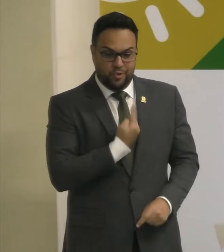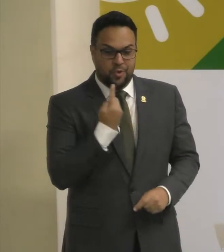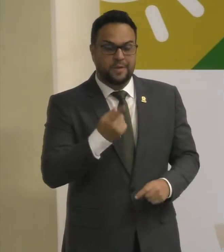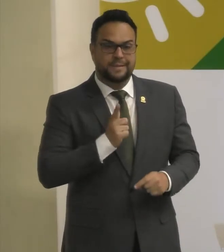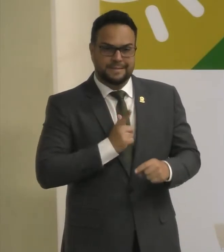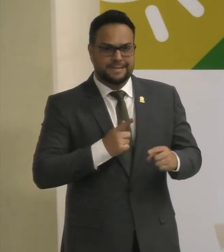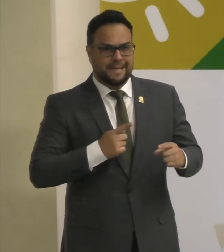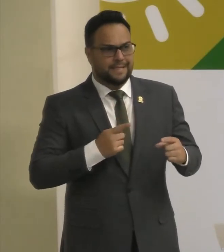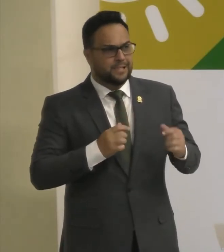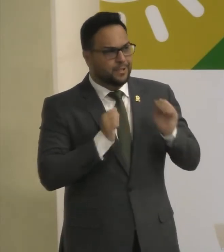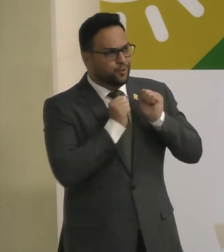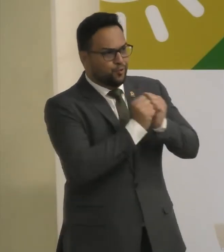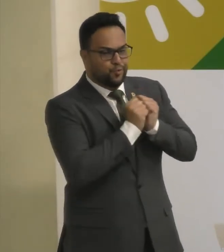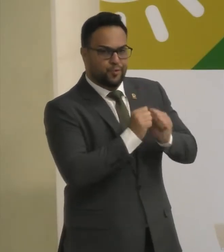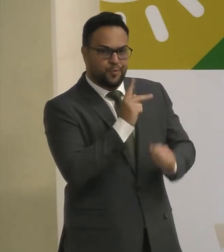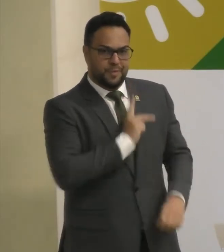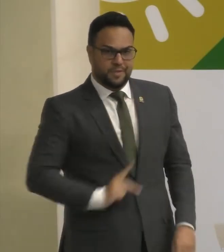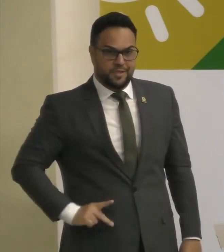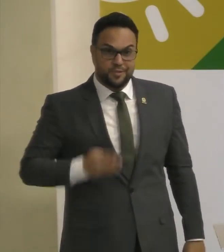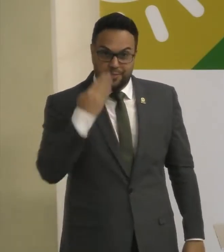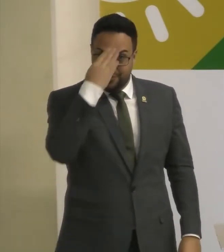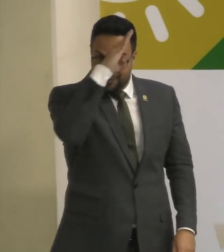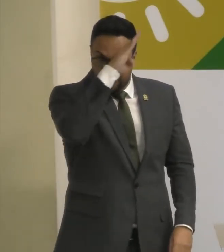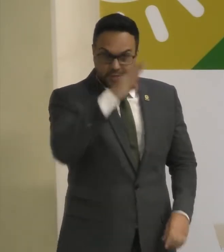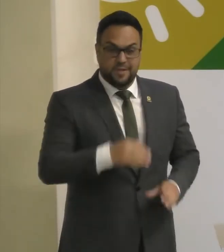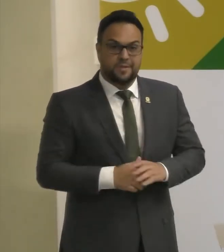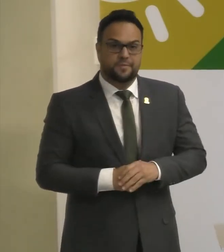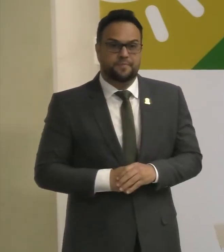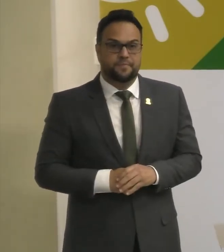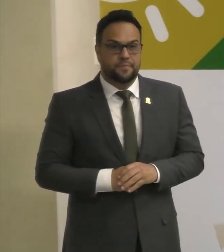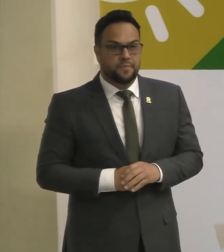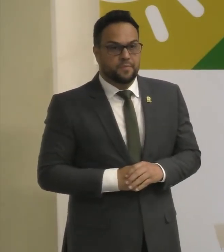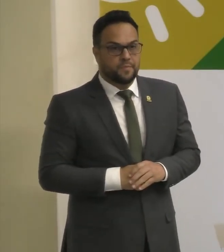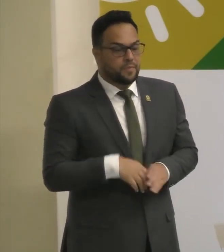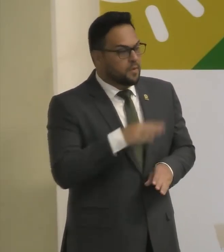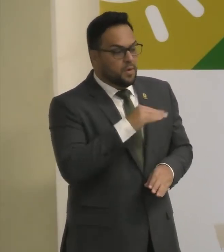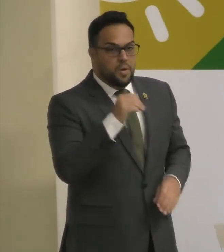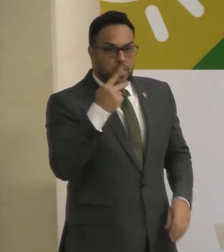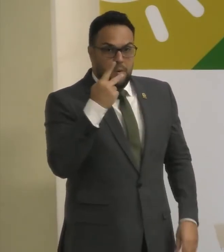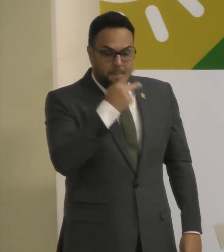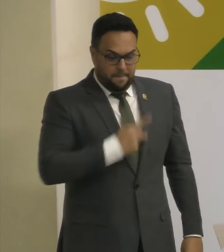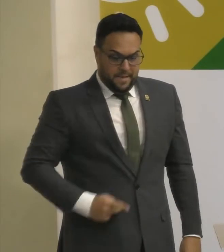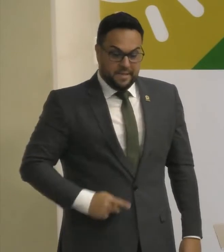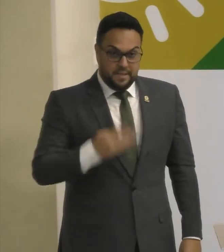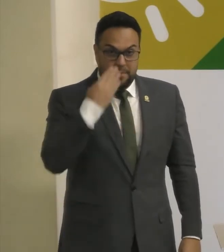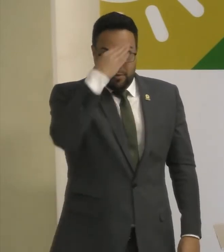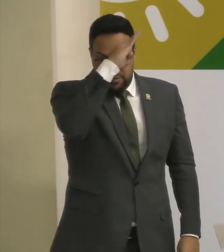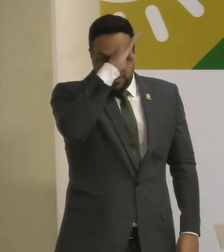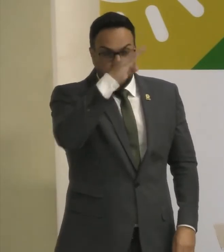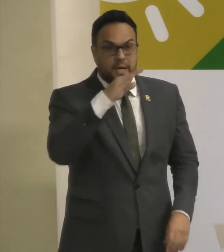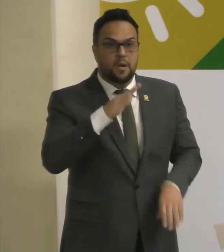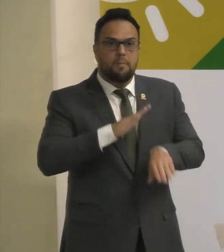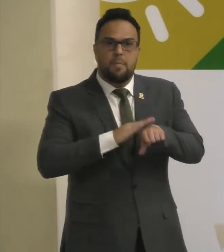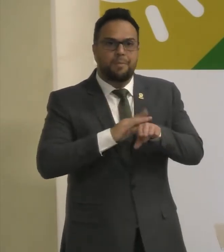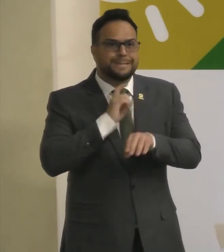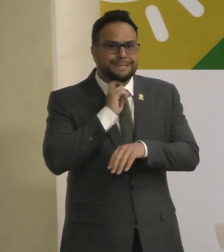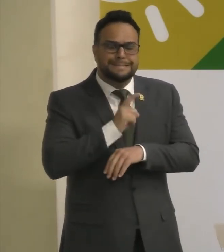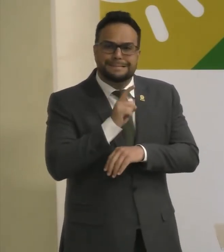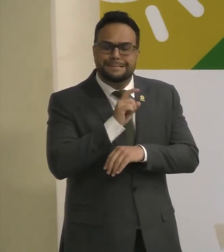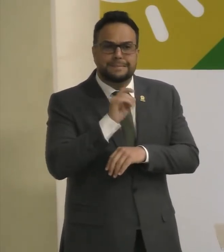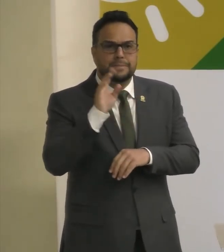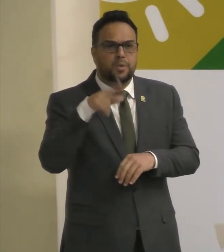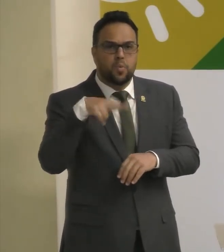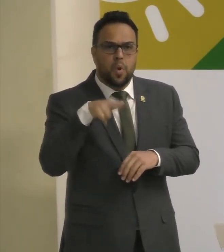Juntos com o presidente Bolsonaro O presidente Em momento algum Se permite Não